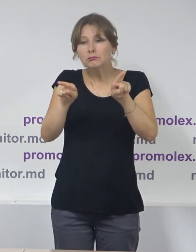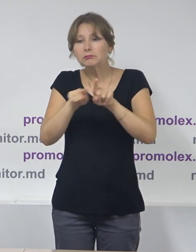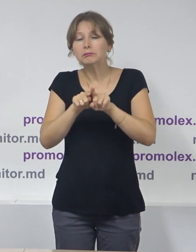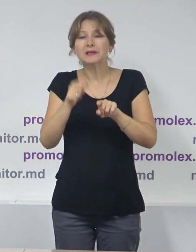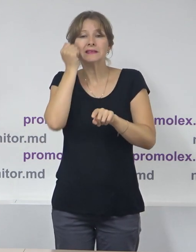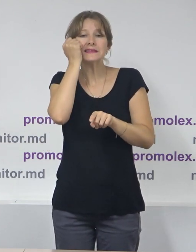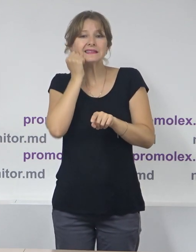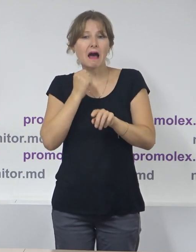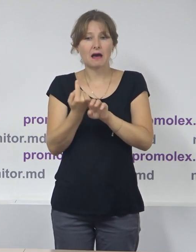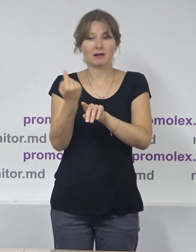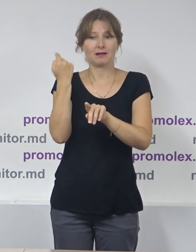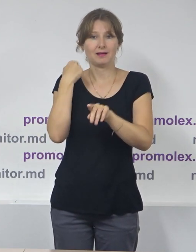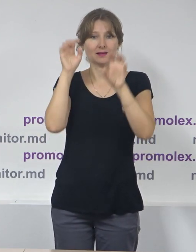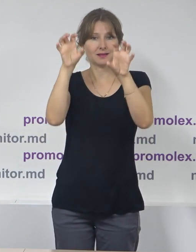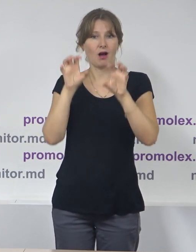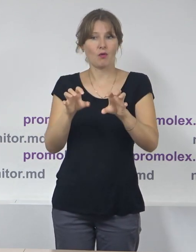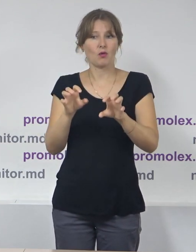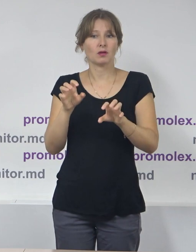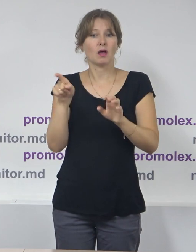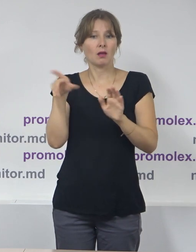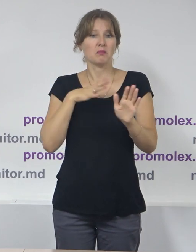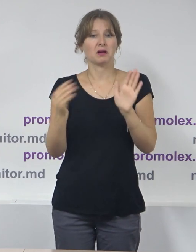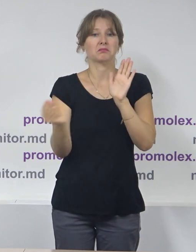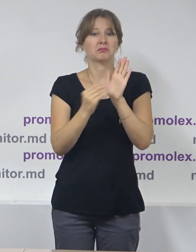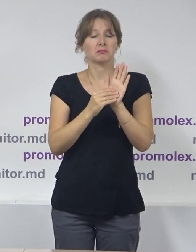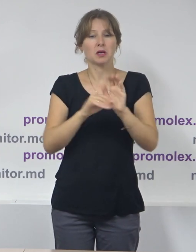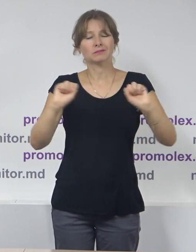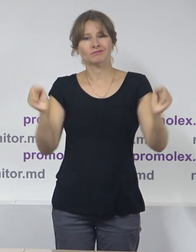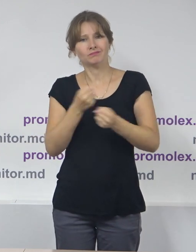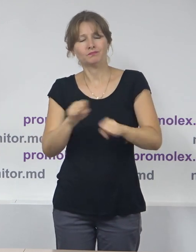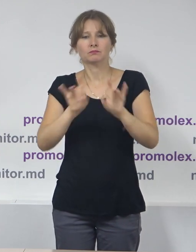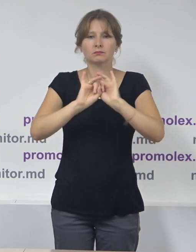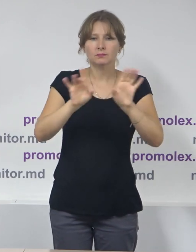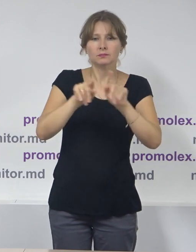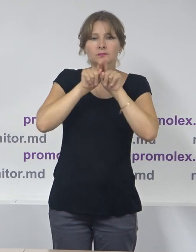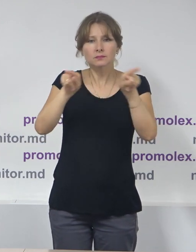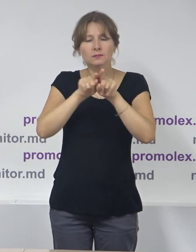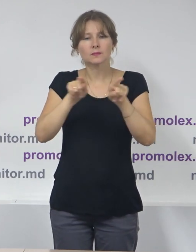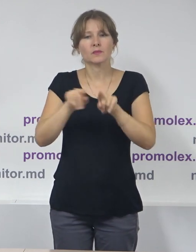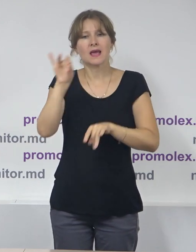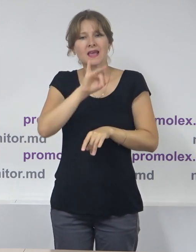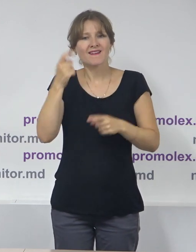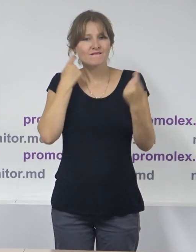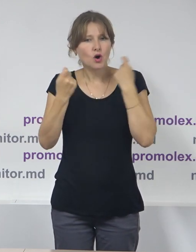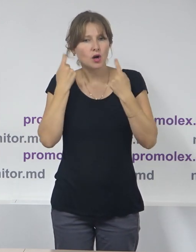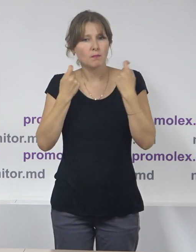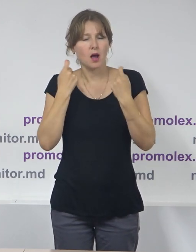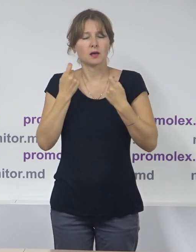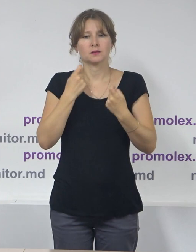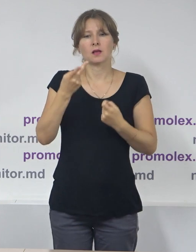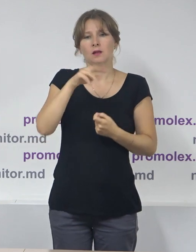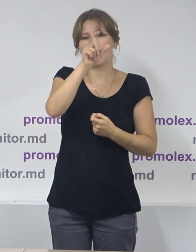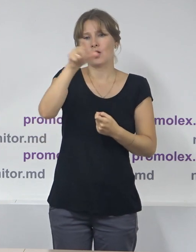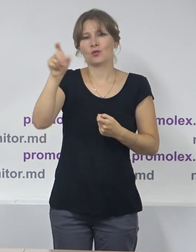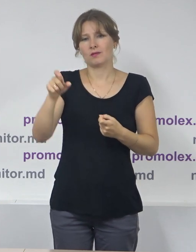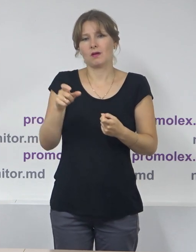vechi, care previdea expres că este vorba de acțiuni, de pregătire și difuzarea informațiilor ce conțin îndemnul la vot pentru unii sau pentru